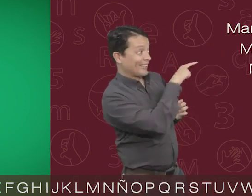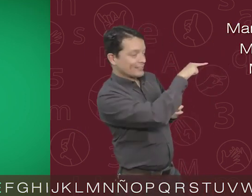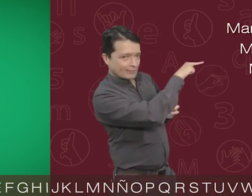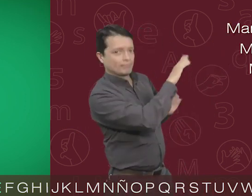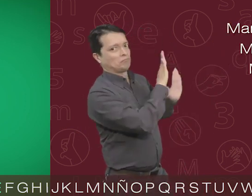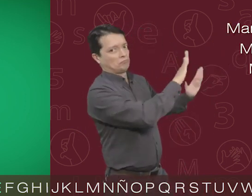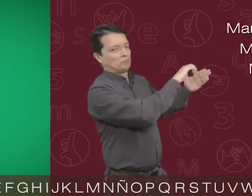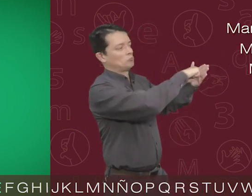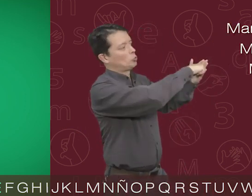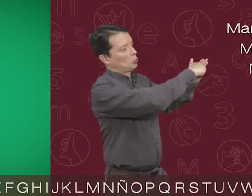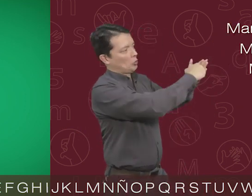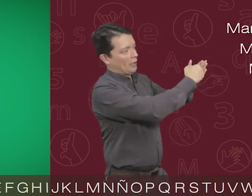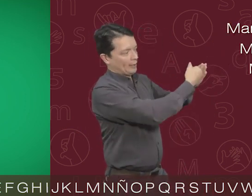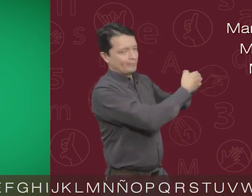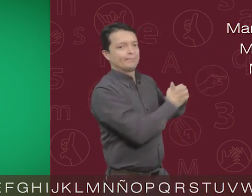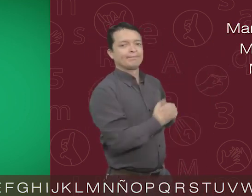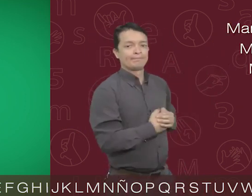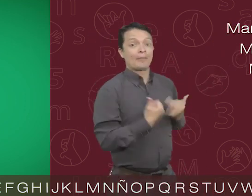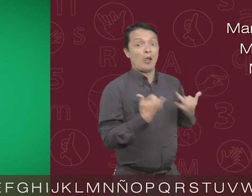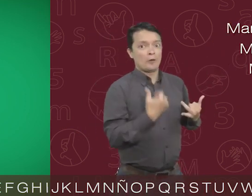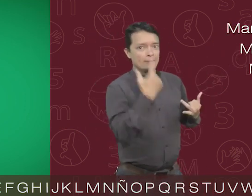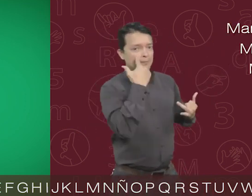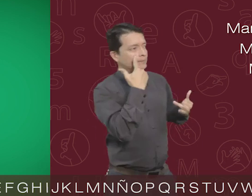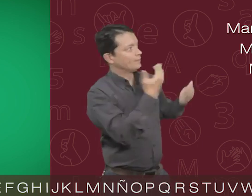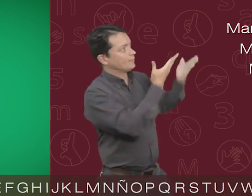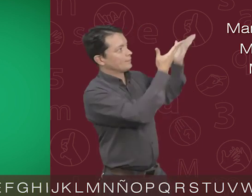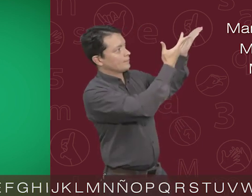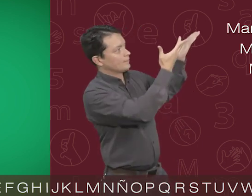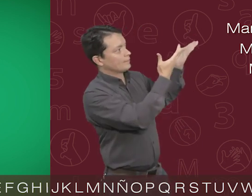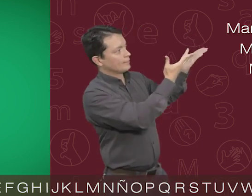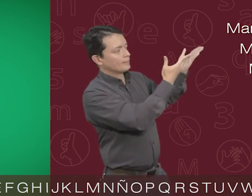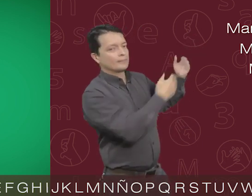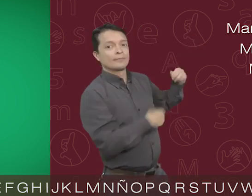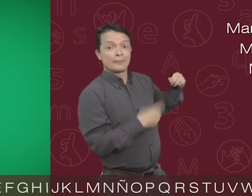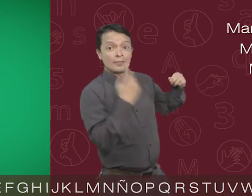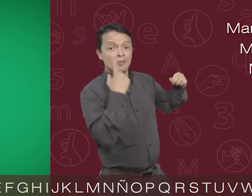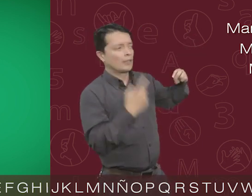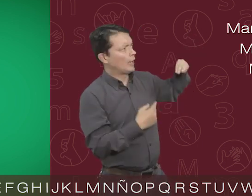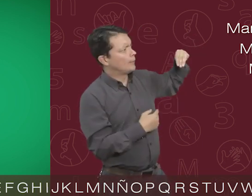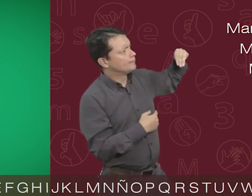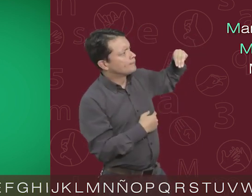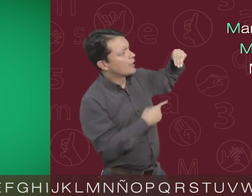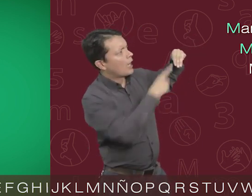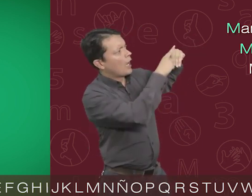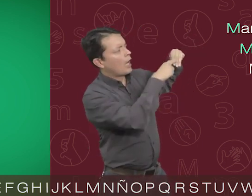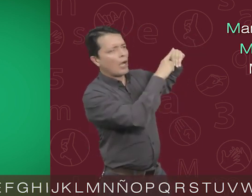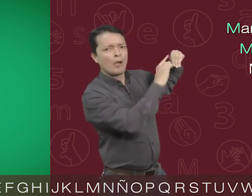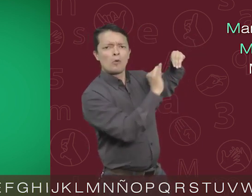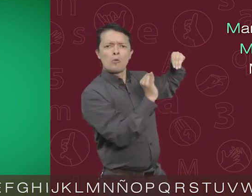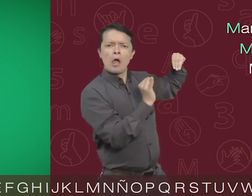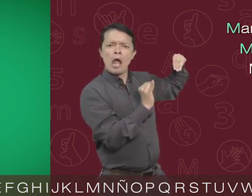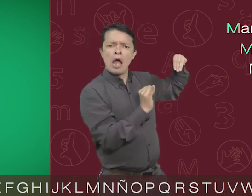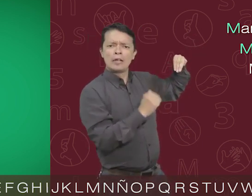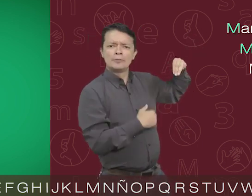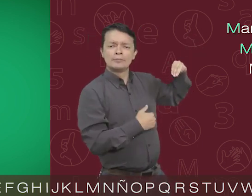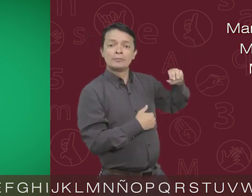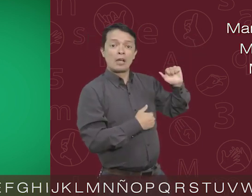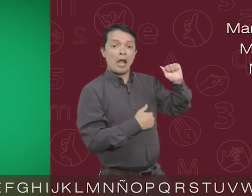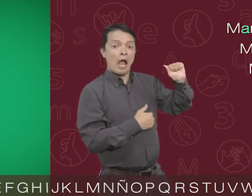Muy bien. Vamos hasta ahí. Ahora miremos estos dos apellidos. Empiezan por M y están seguidos de una